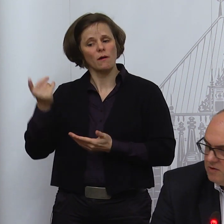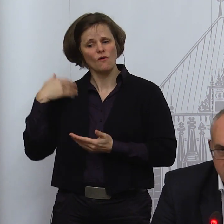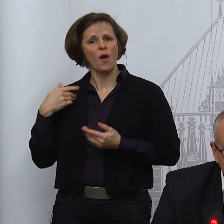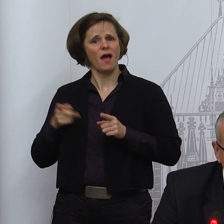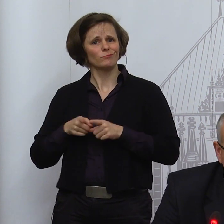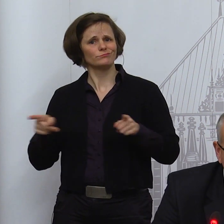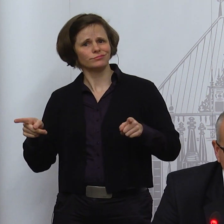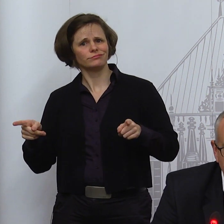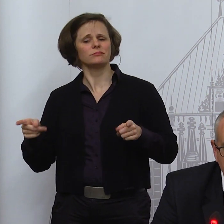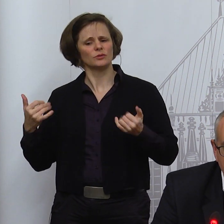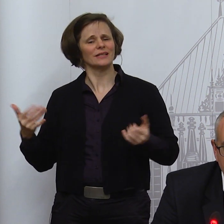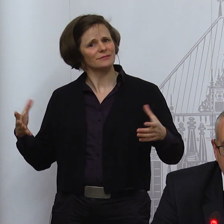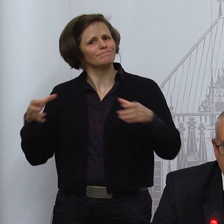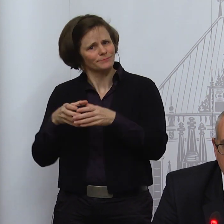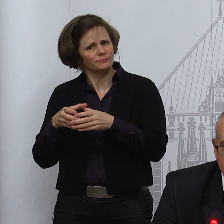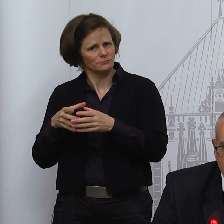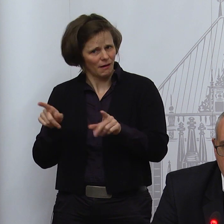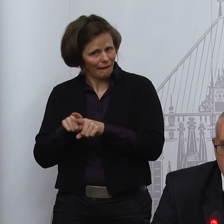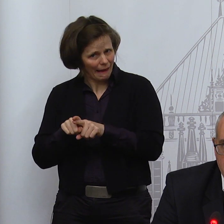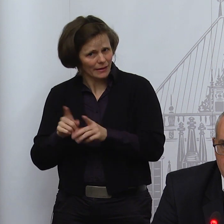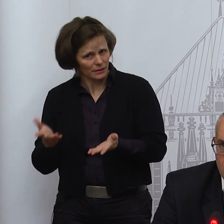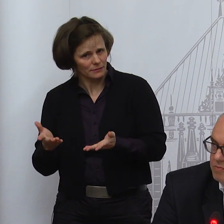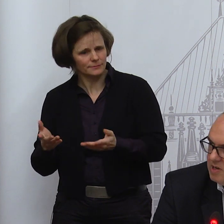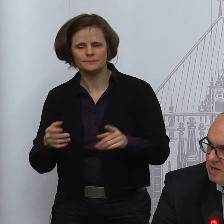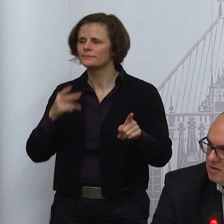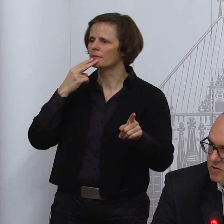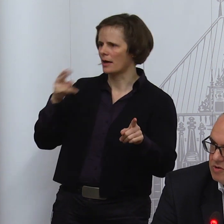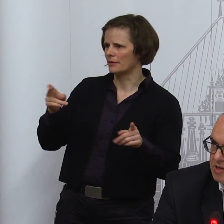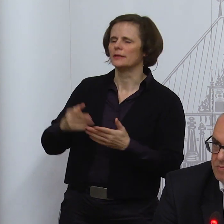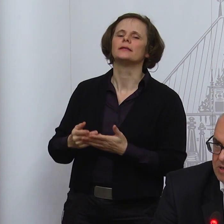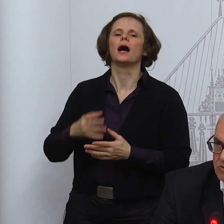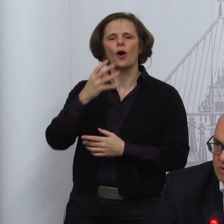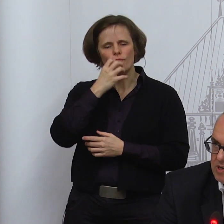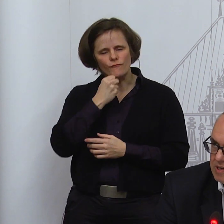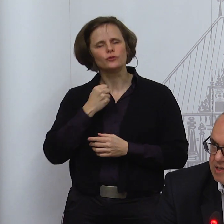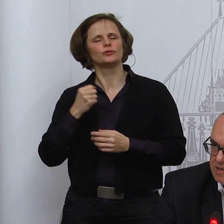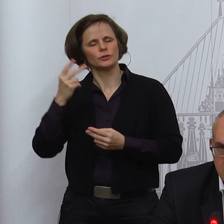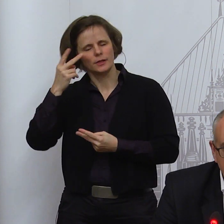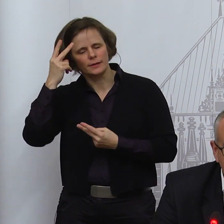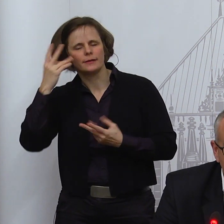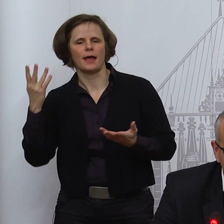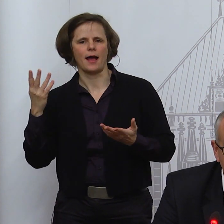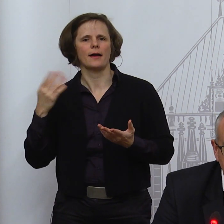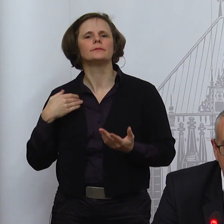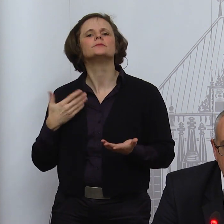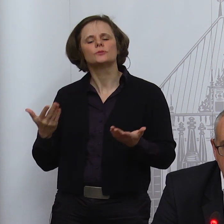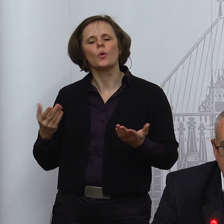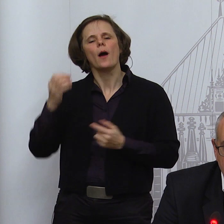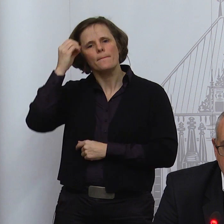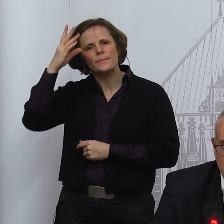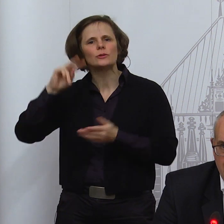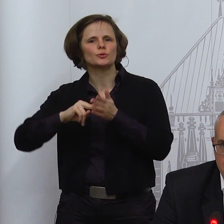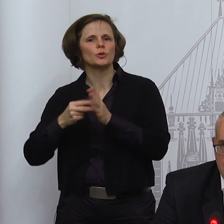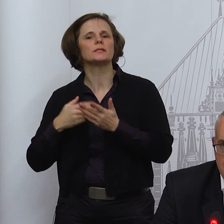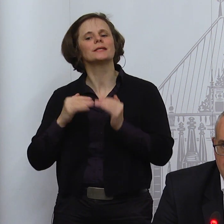groß war der Unterschied ja nicht. Aber natürlich muss man das gut miteinander diskutieren. Bildungspolitik ist Landessache. Trotzdem ist es ganz wichtig,